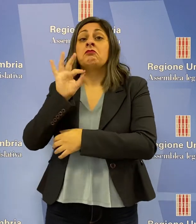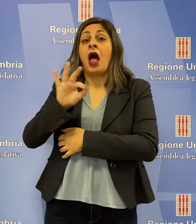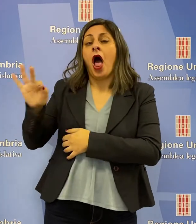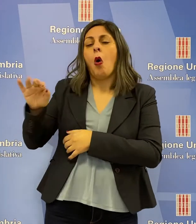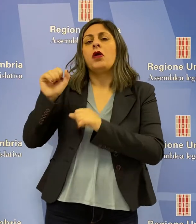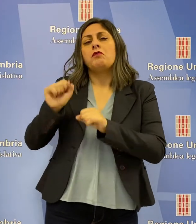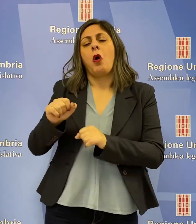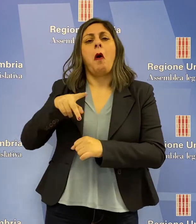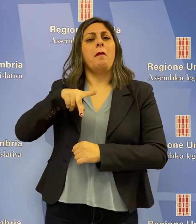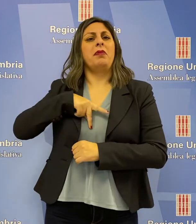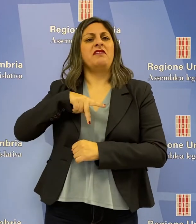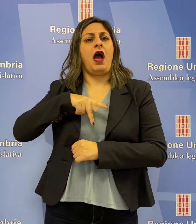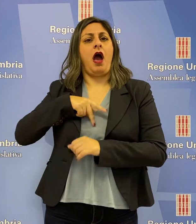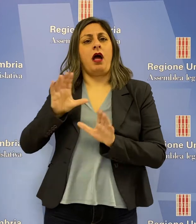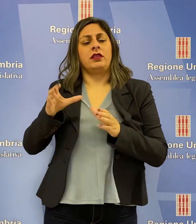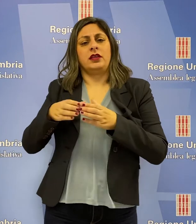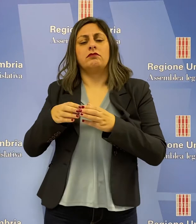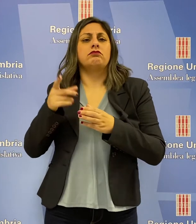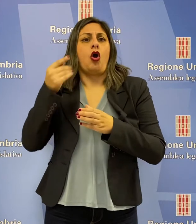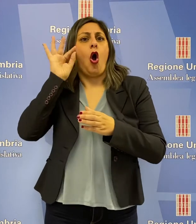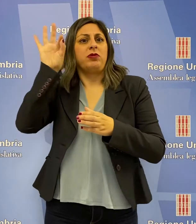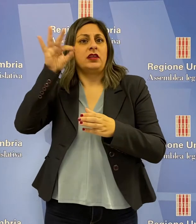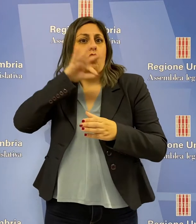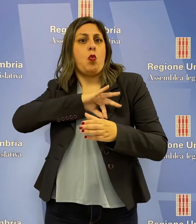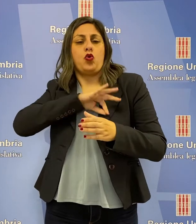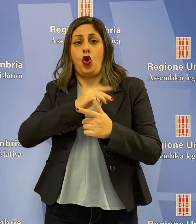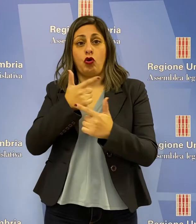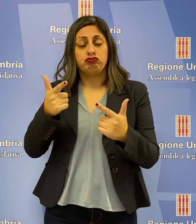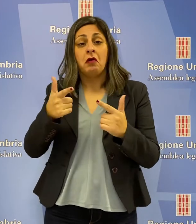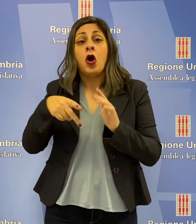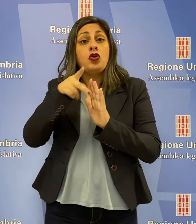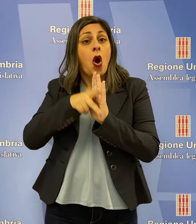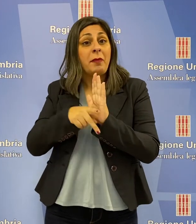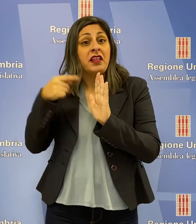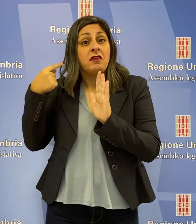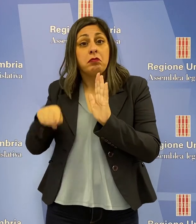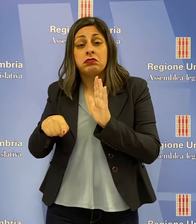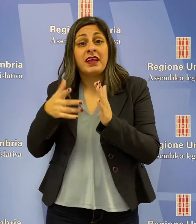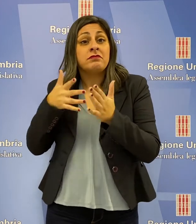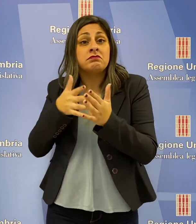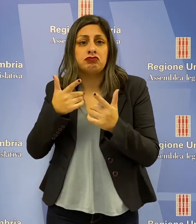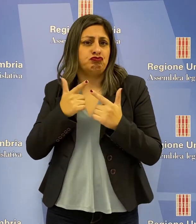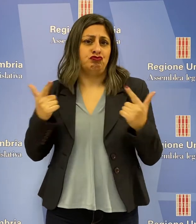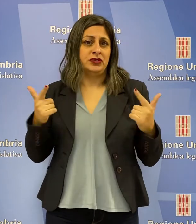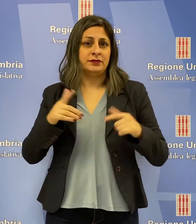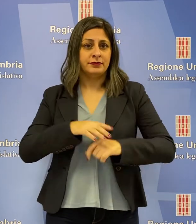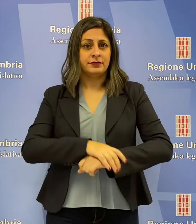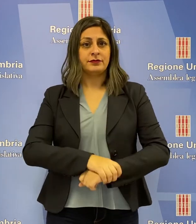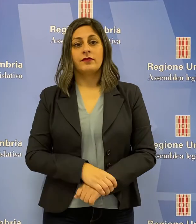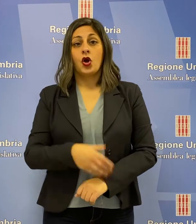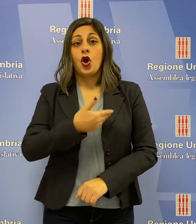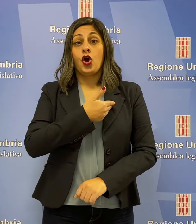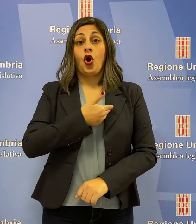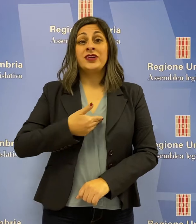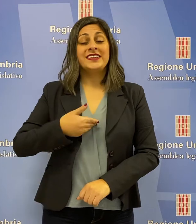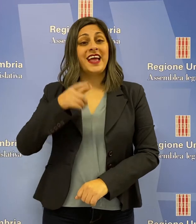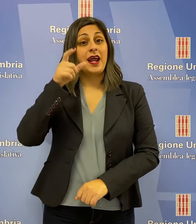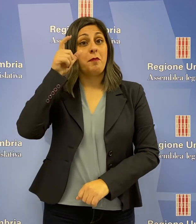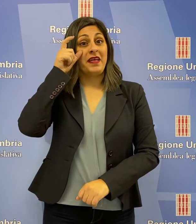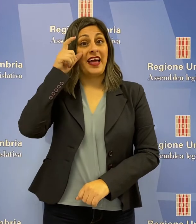comitati di natura privata senza scopo di lucro e la normativa non prevede ostacoli a questa soluzione. Il consigliere Michele